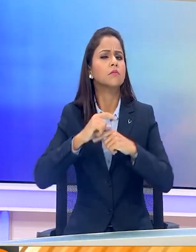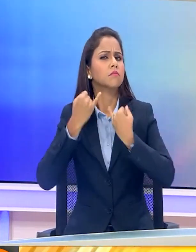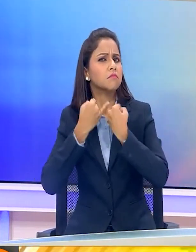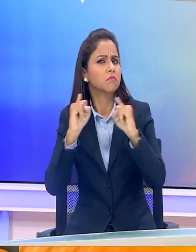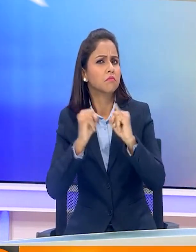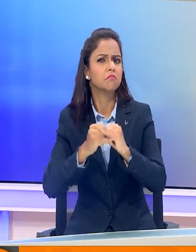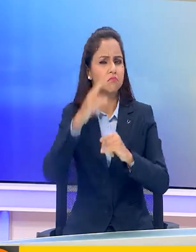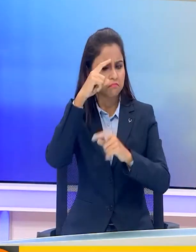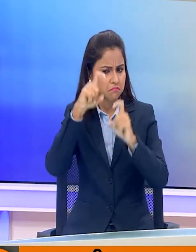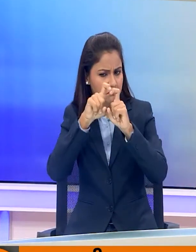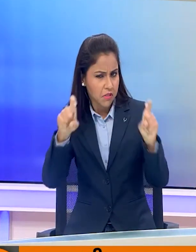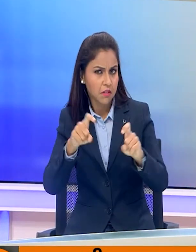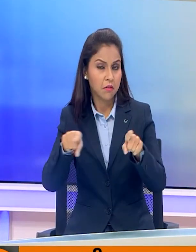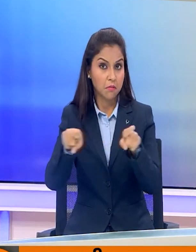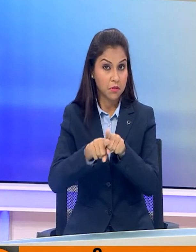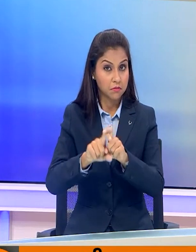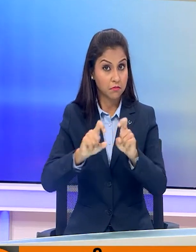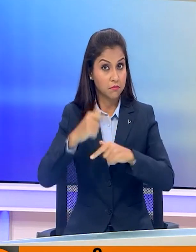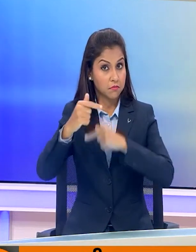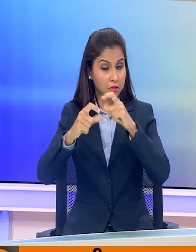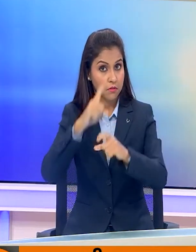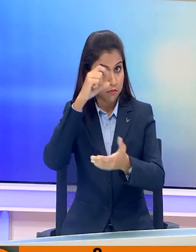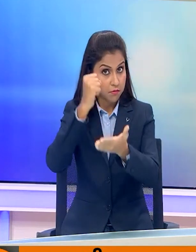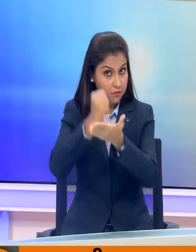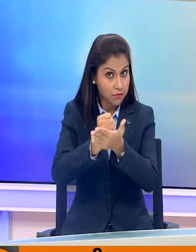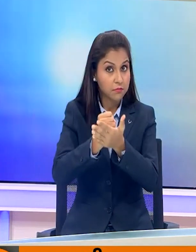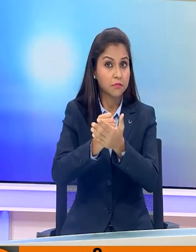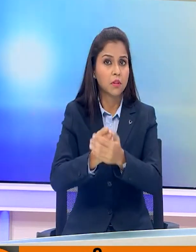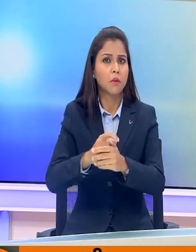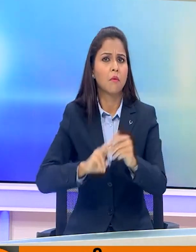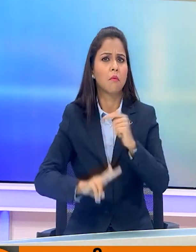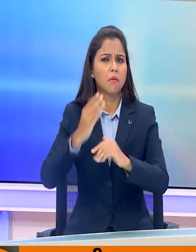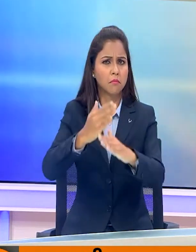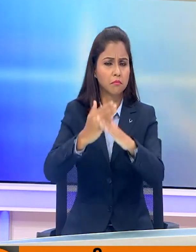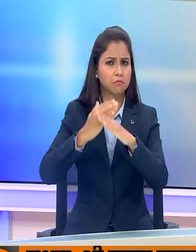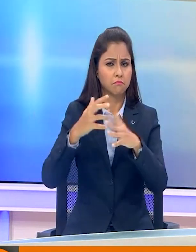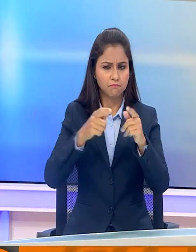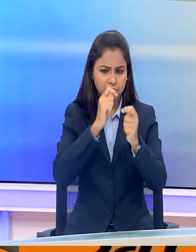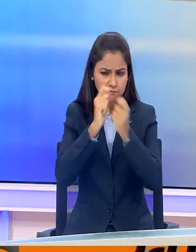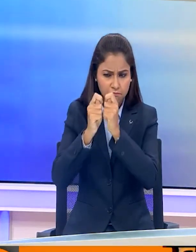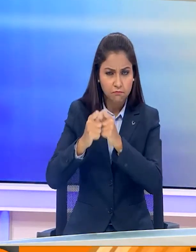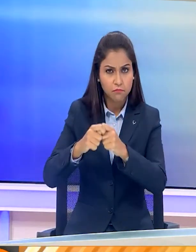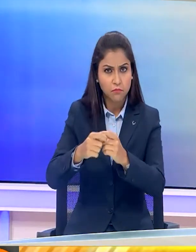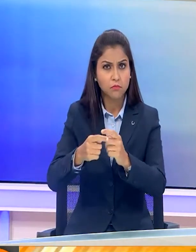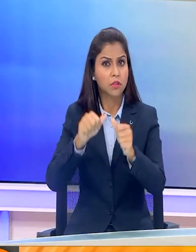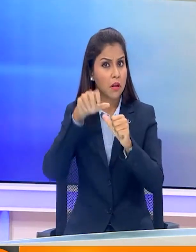निश्पक्ष और सुचारू मतदान सुनिश्टित करने के लिए वेब कास्टिंग सुविधा के साथ